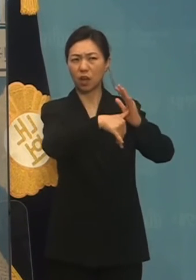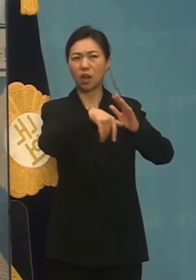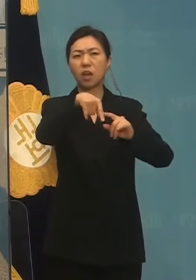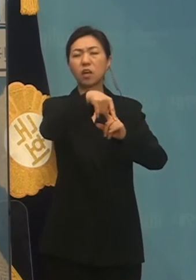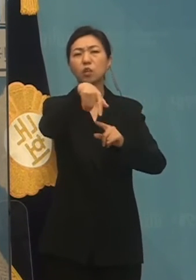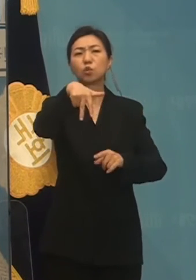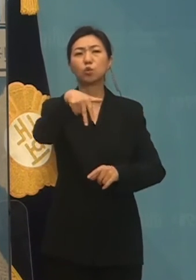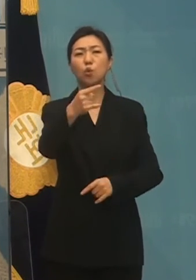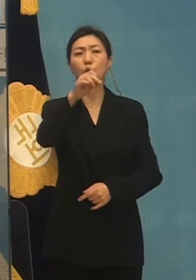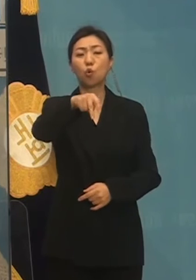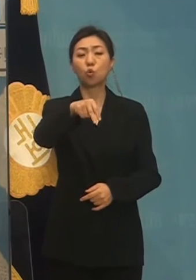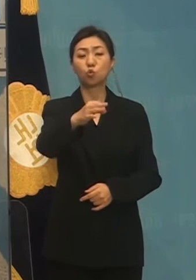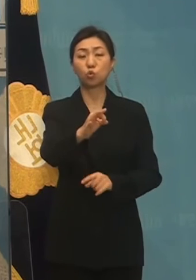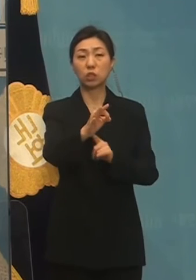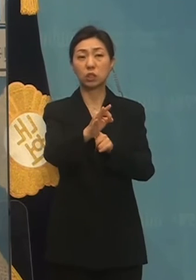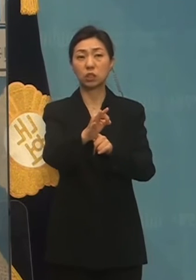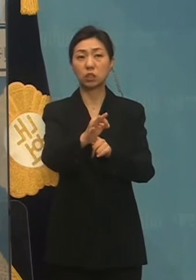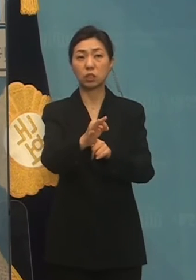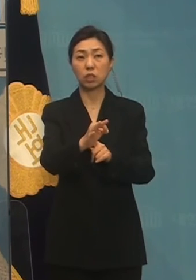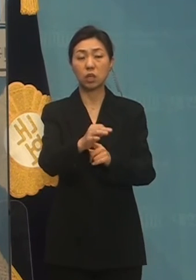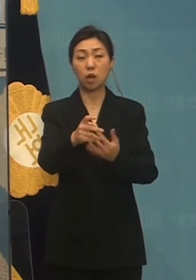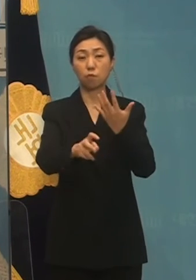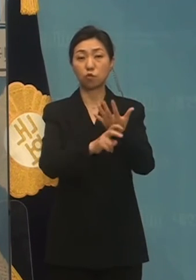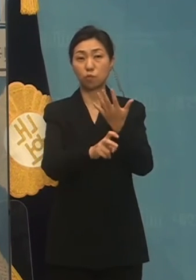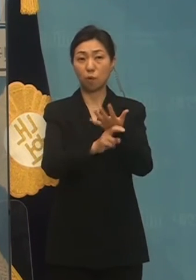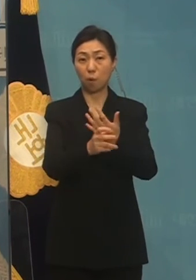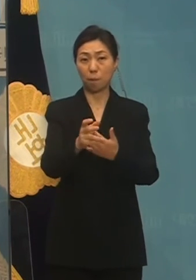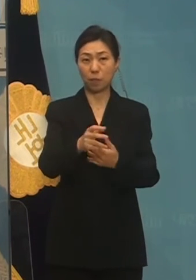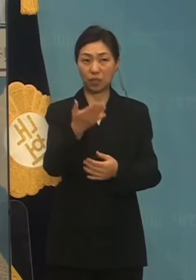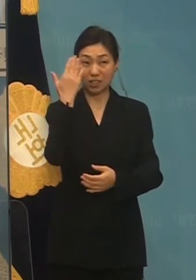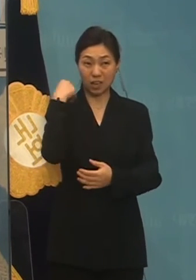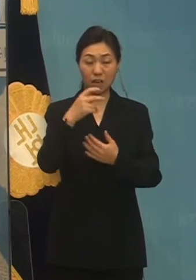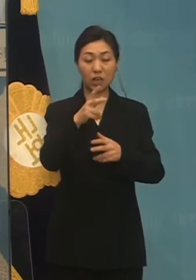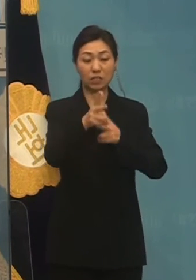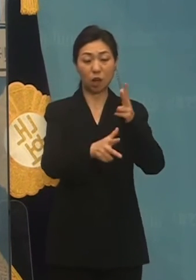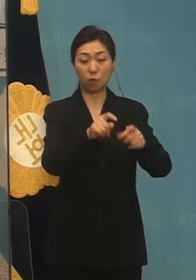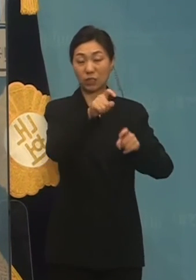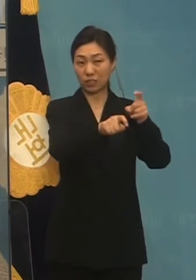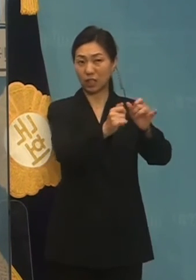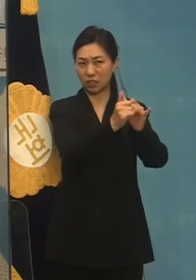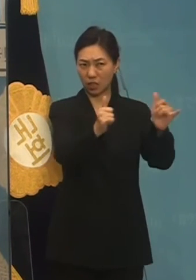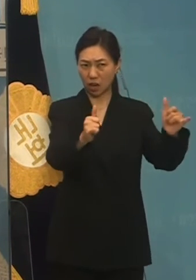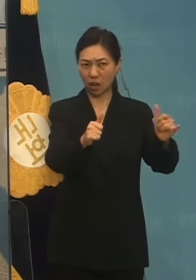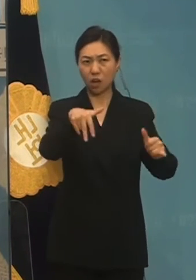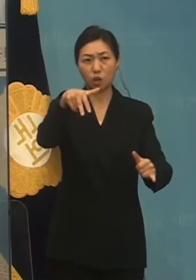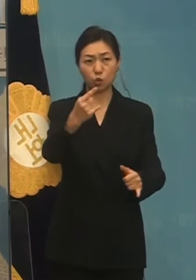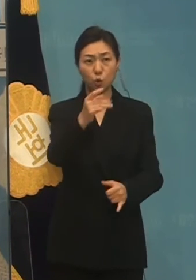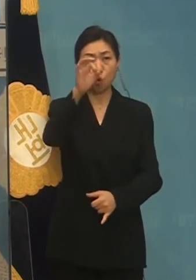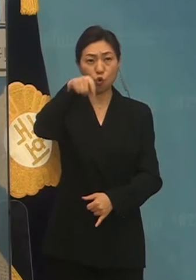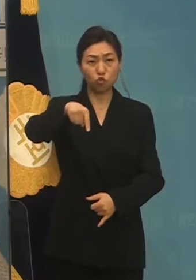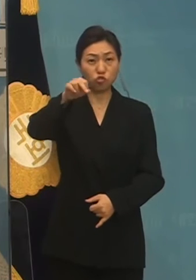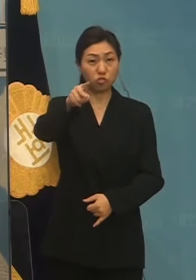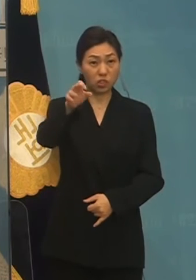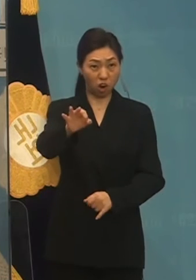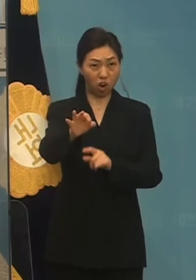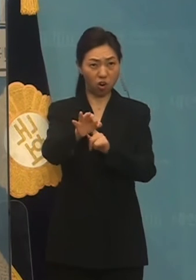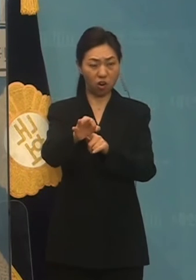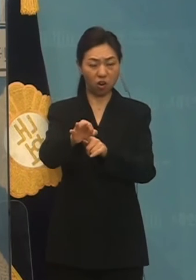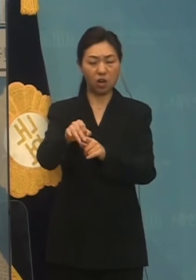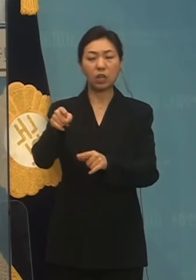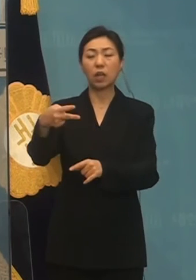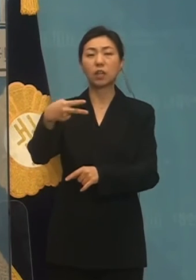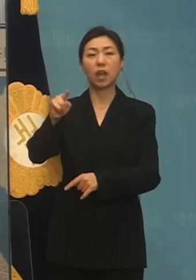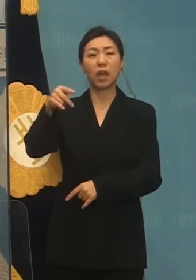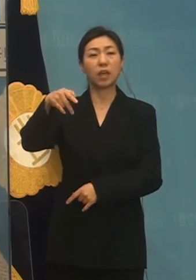대장동 불법 대출 알선 대출 당시 대장동 사업 시행자가 조우영 씨에게 대장동 불법